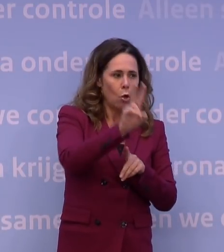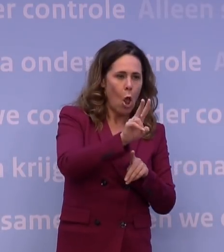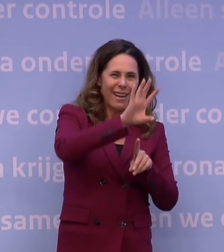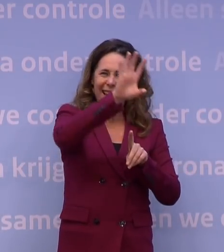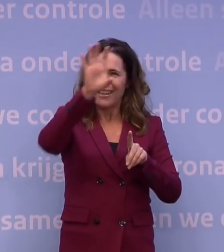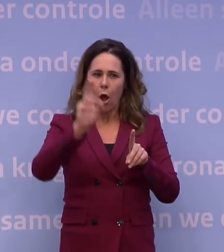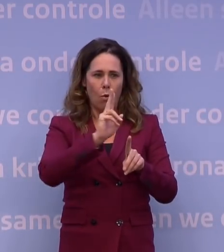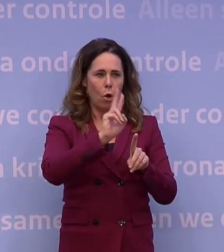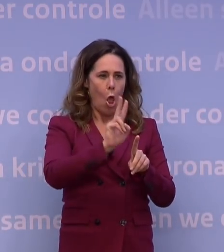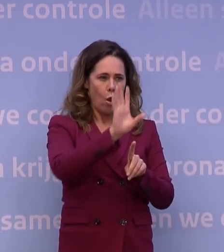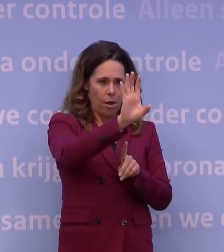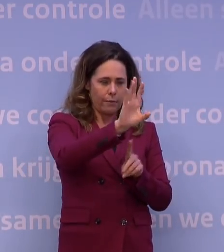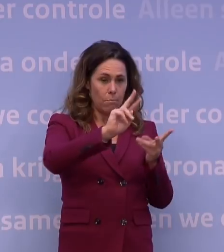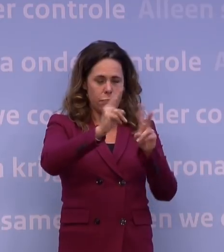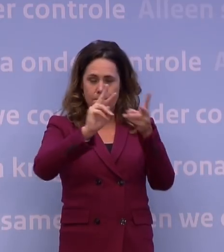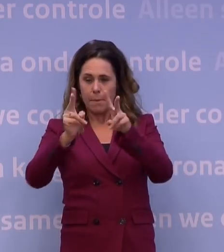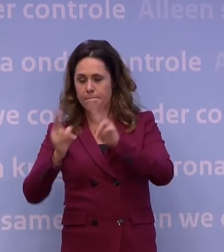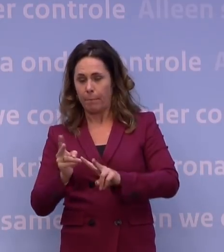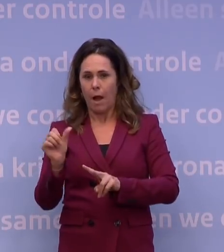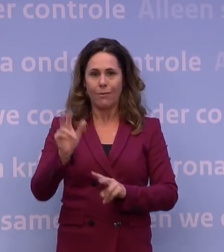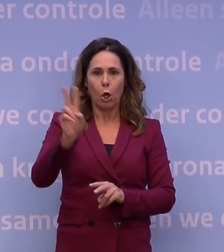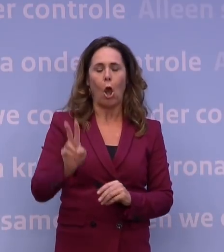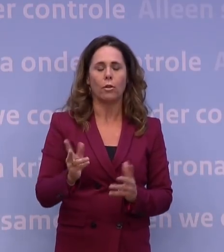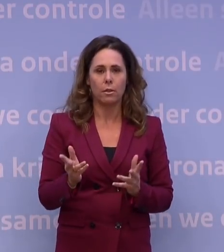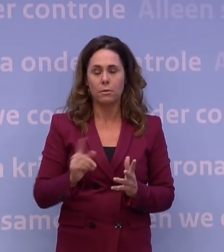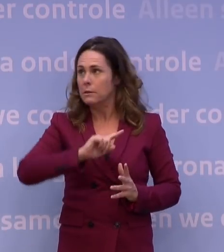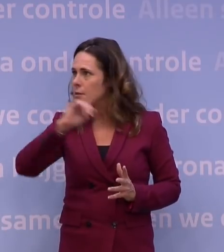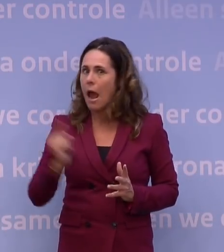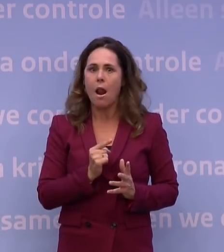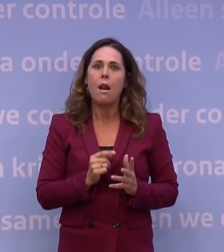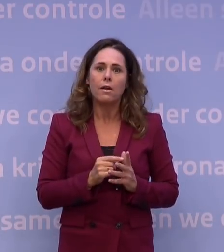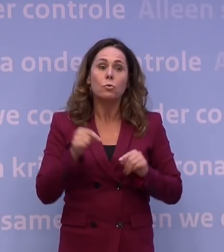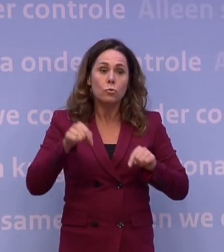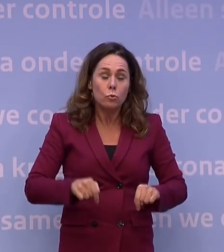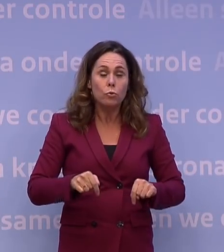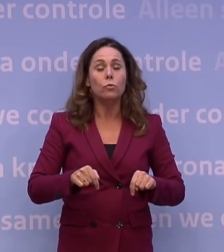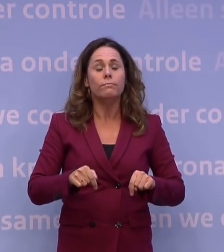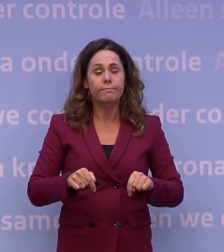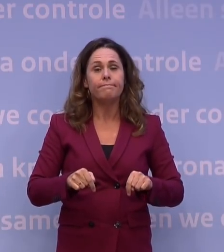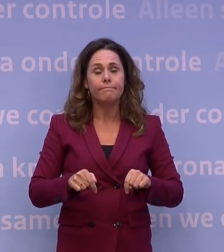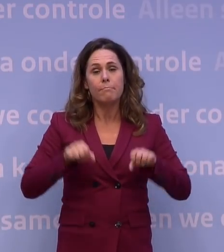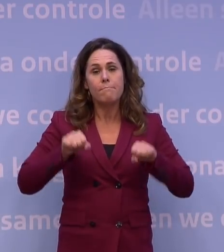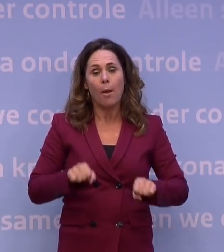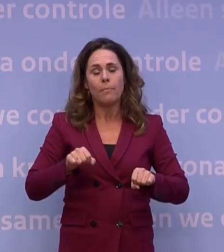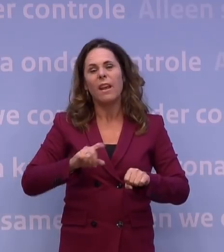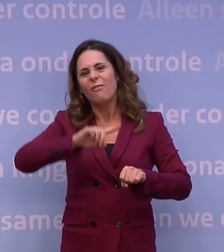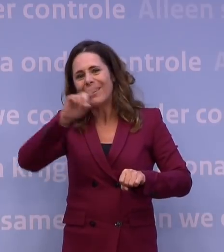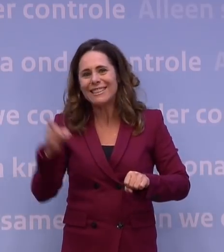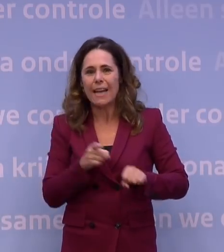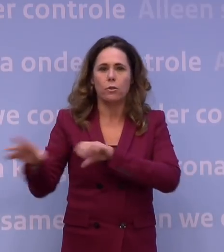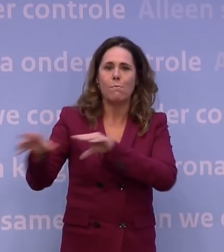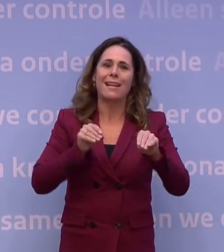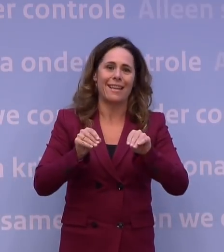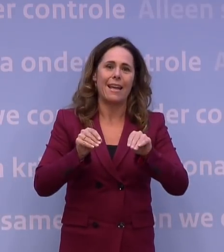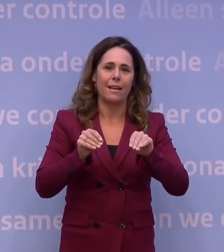regio, dat gaat zo snel, dat we gemeend hebben nu te moeten opschalen, eigenlijk versneld te moeten opschalen, om daarmee